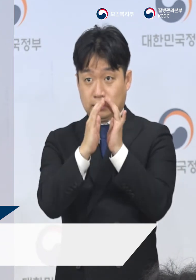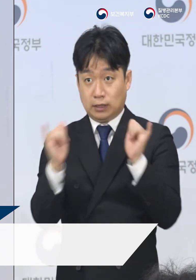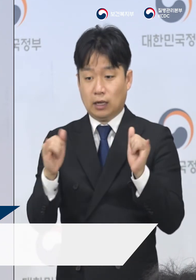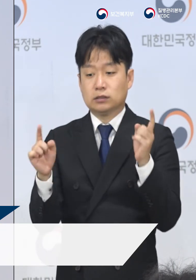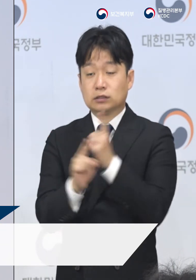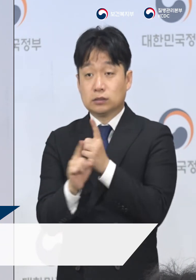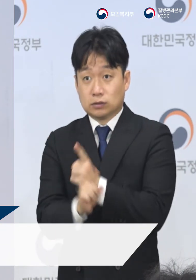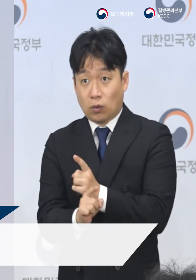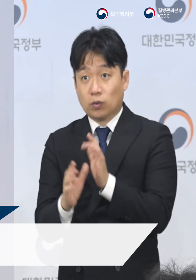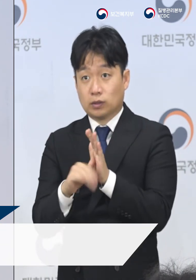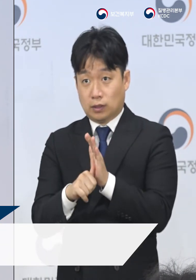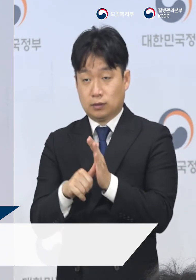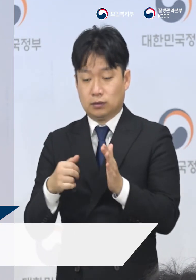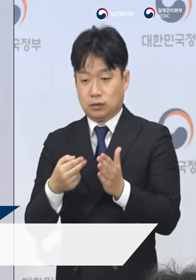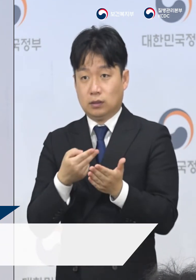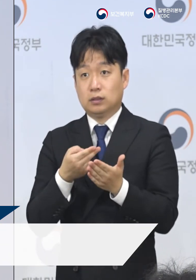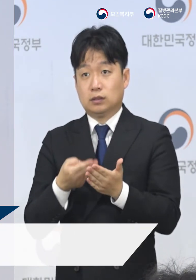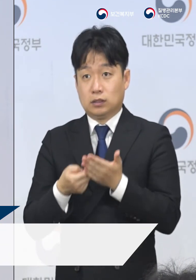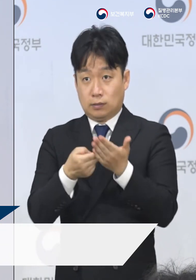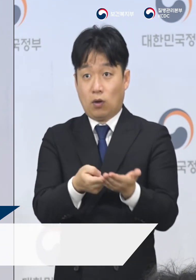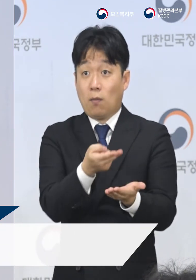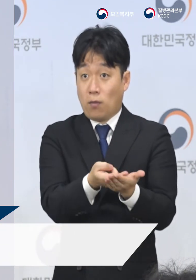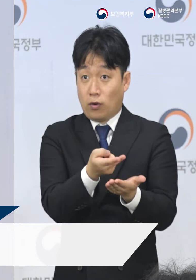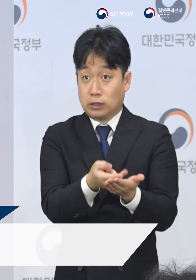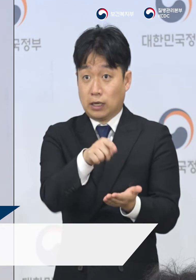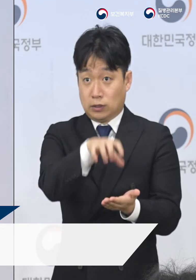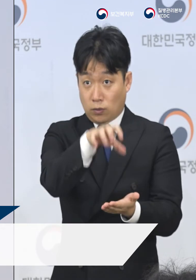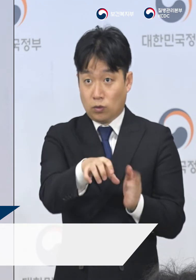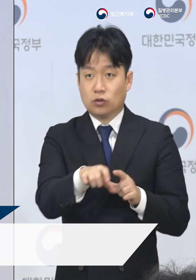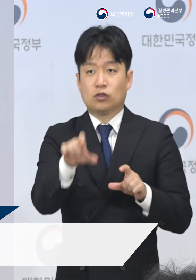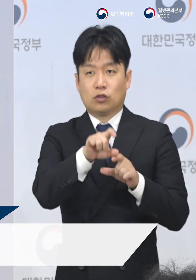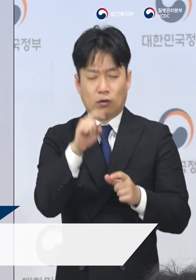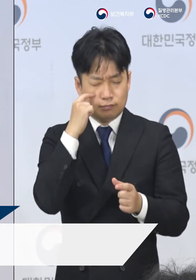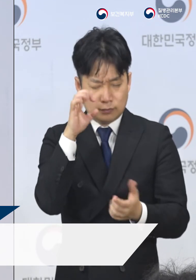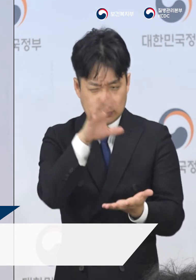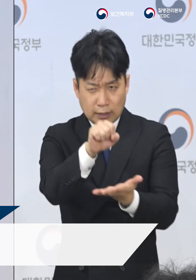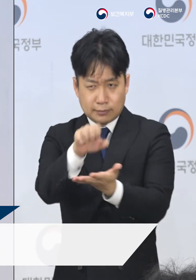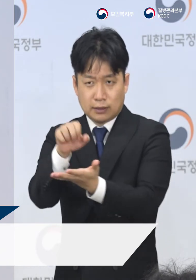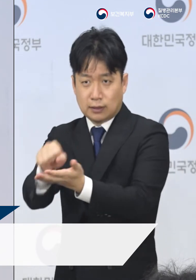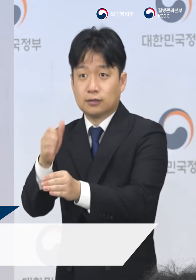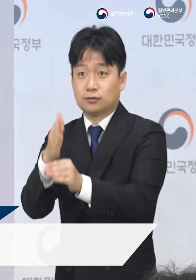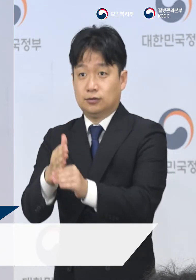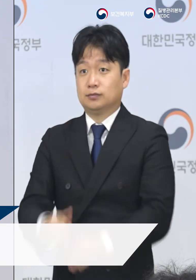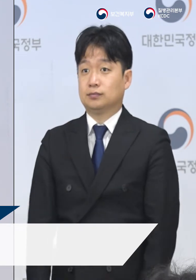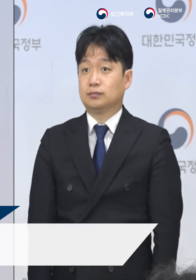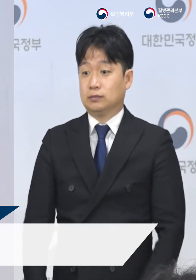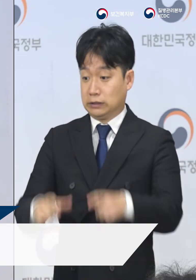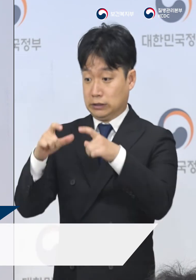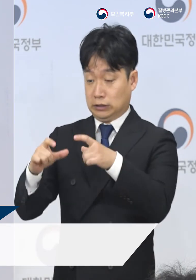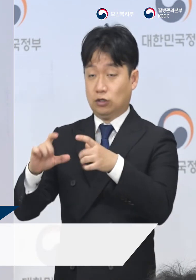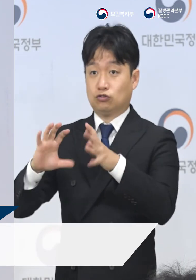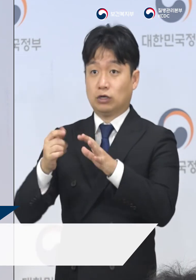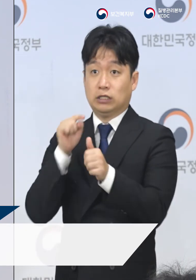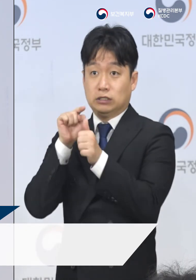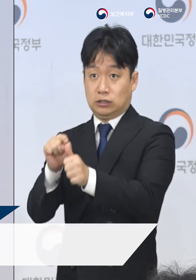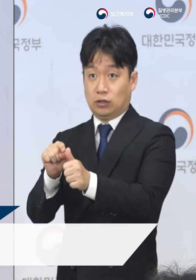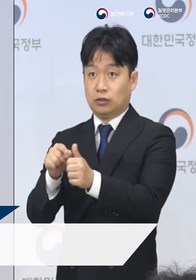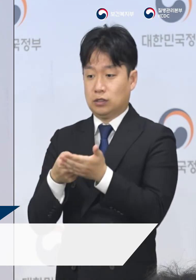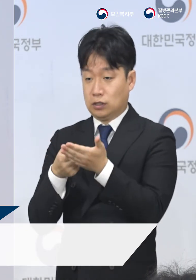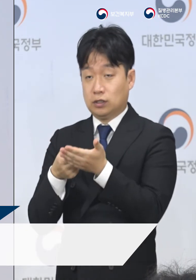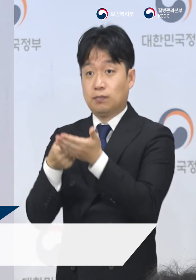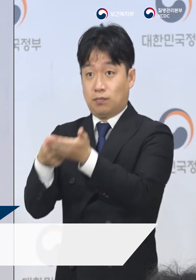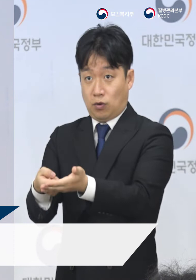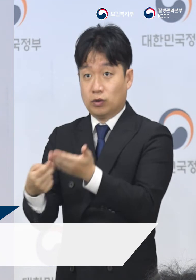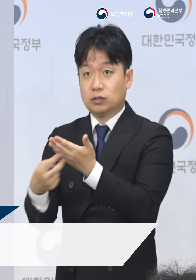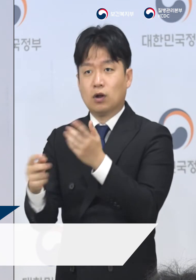코로나19 확진 환자의 치료를 위한 입원 병상도 충분히 확보하고 있습니다. 지역별로 국가